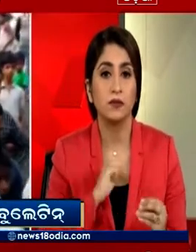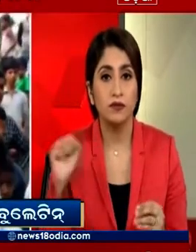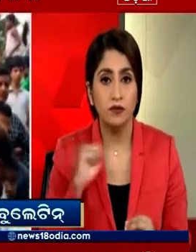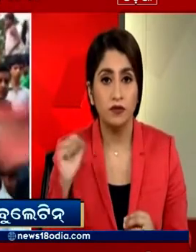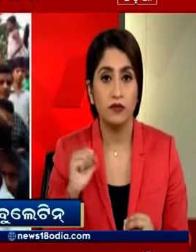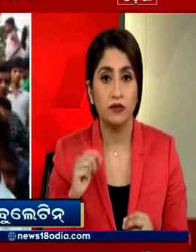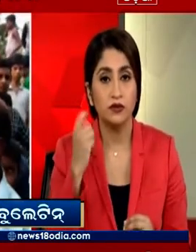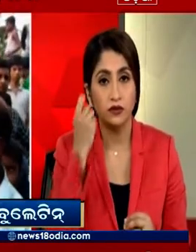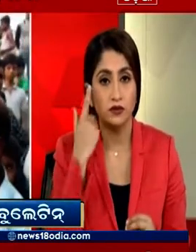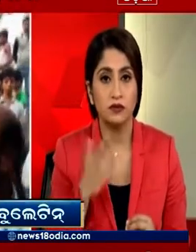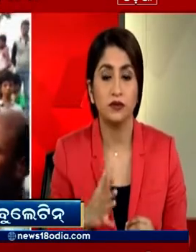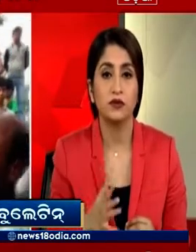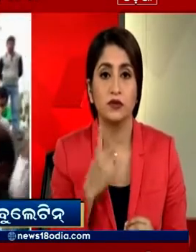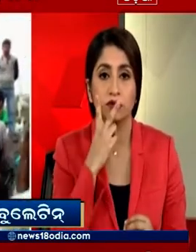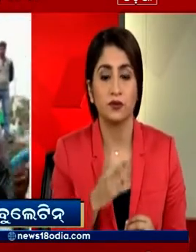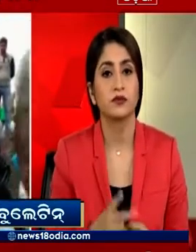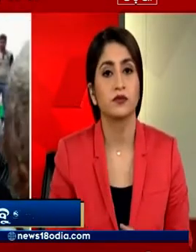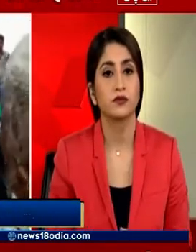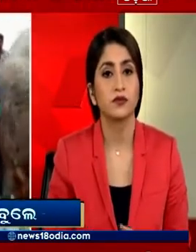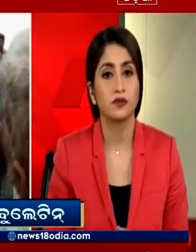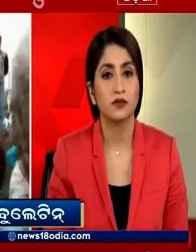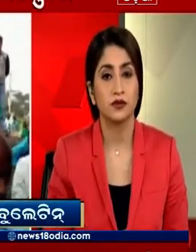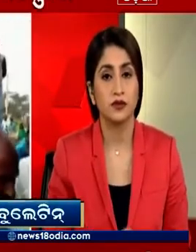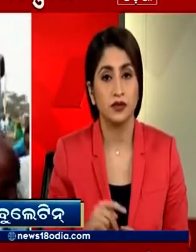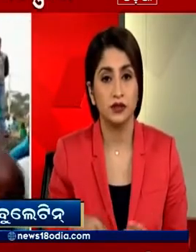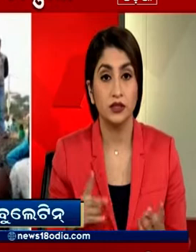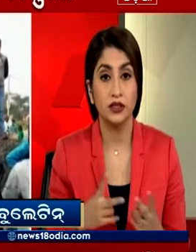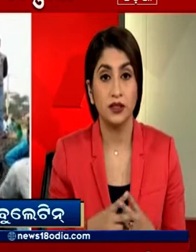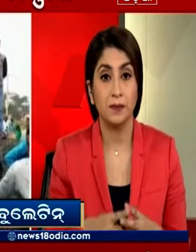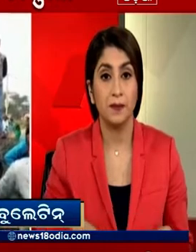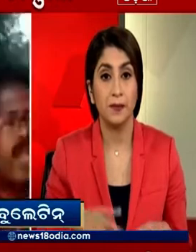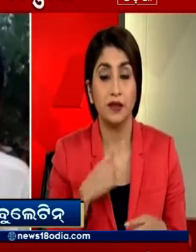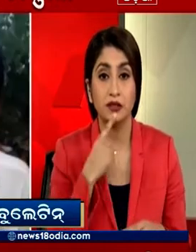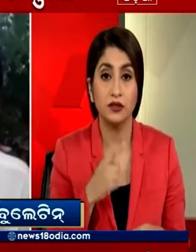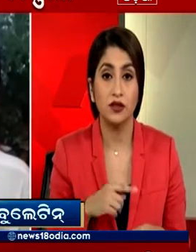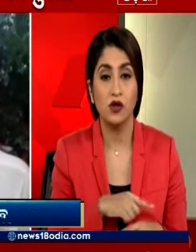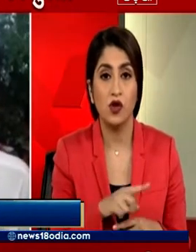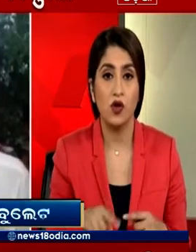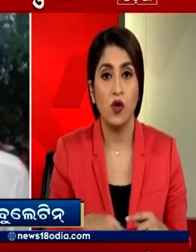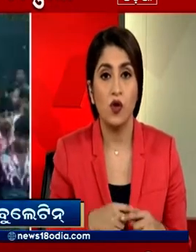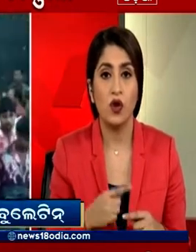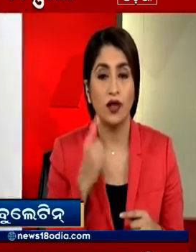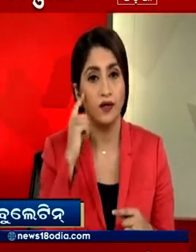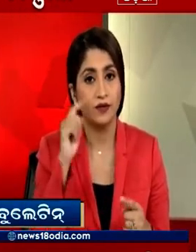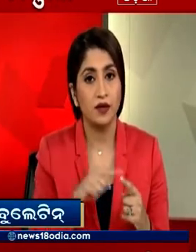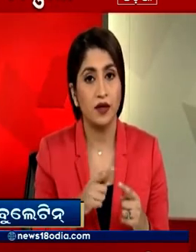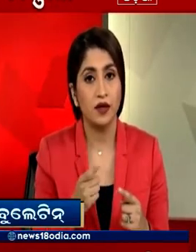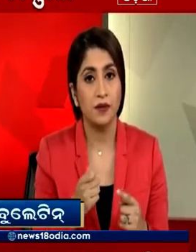को समझाते हुए भी दिखाईती है इलाके के लोगों का आरोप है कि विधायक बनने के बाद मानस मजूमदार ने